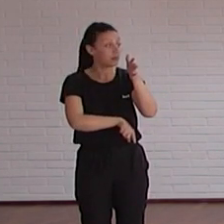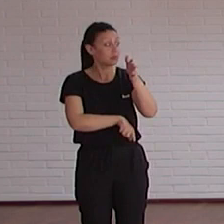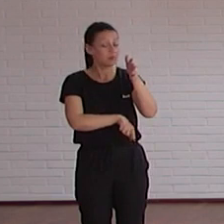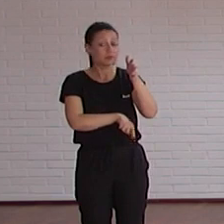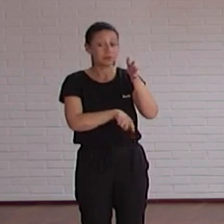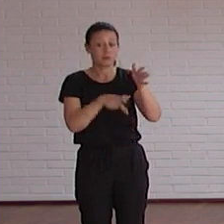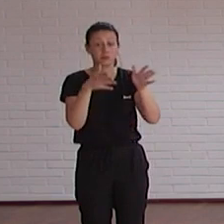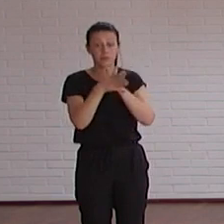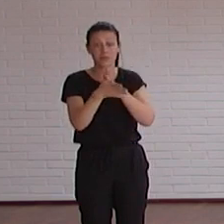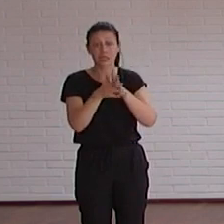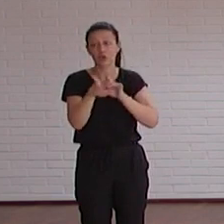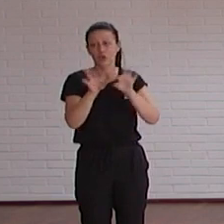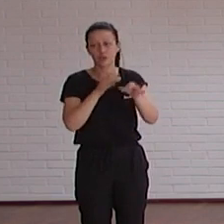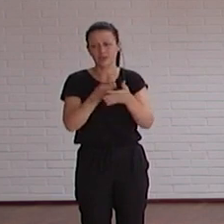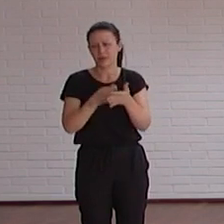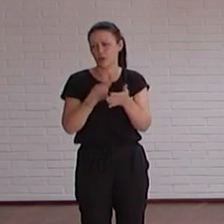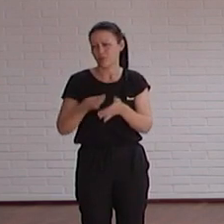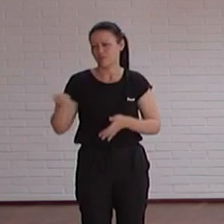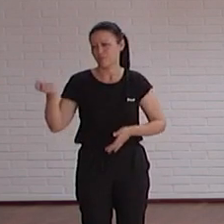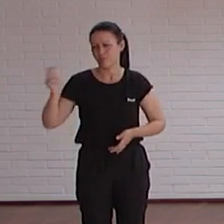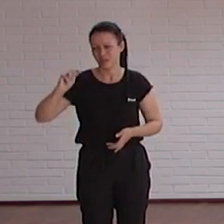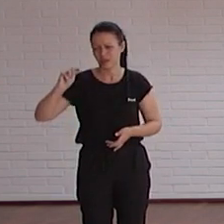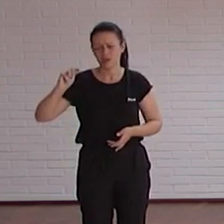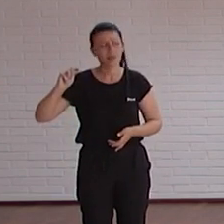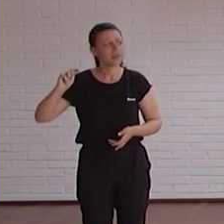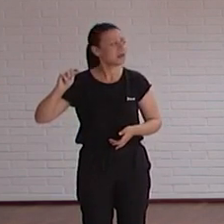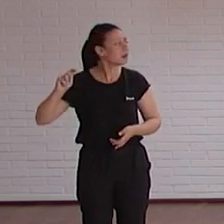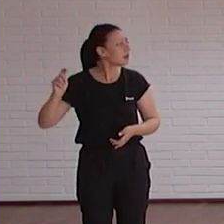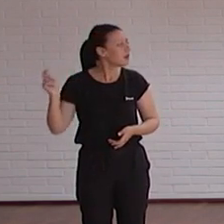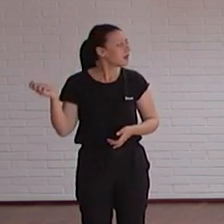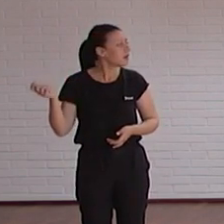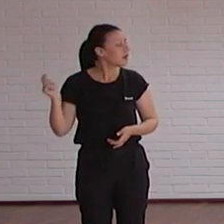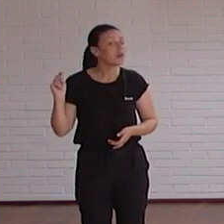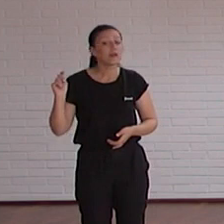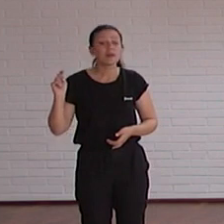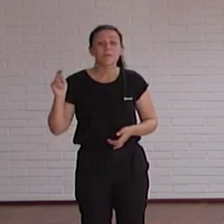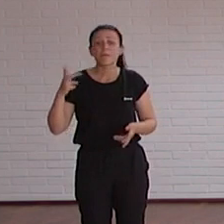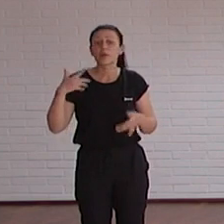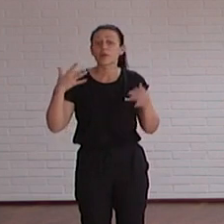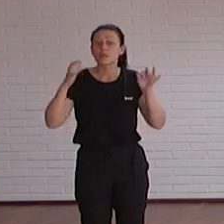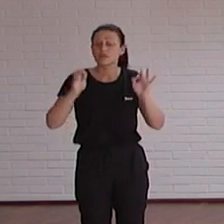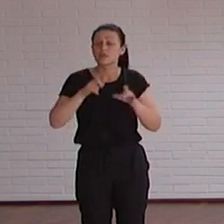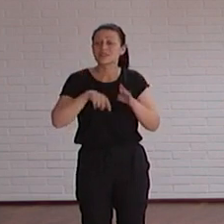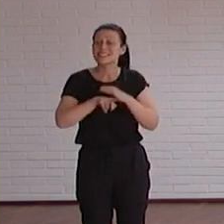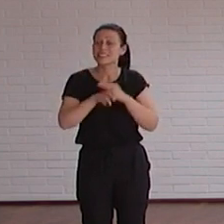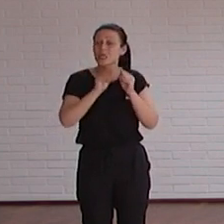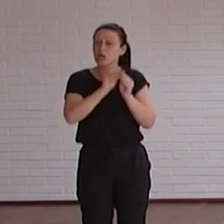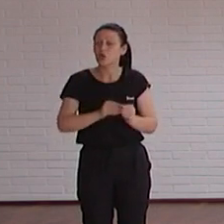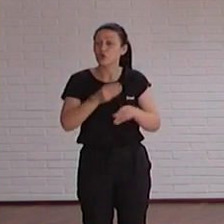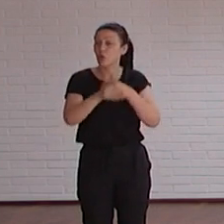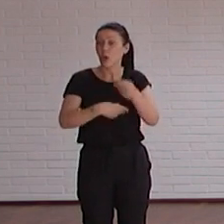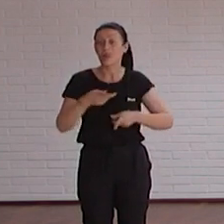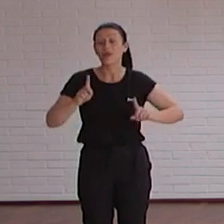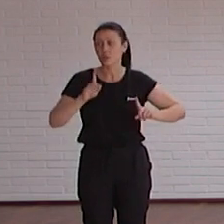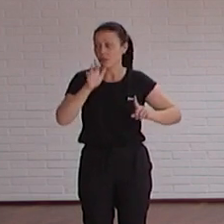fuera había algunas opciones de pago carísimas vale pero que nos lo hicieran en entornos de desarrollo no existía entonces eso a nosotros nos ha dado una posibilidad de Sara